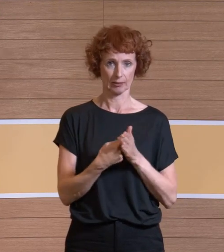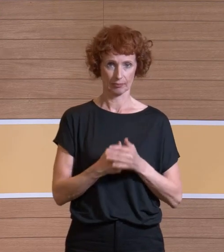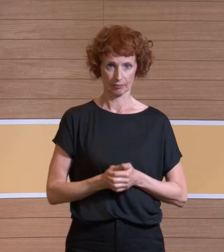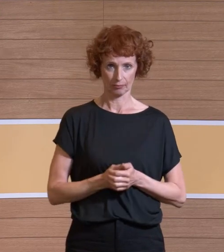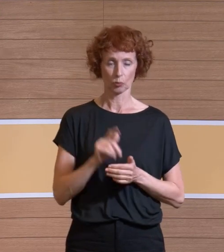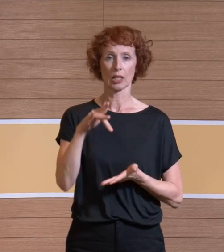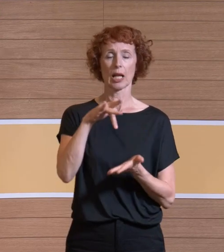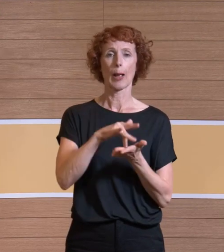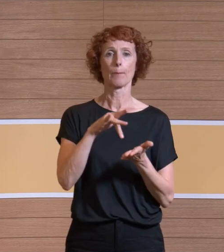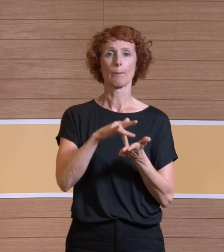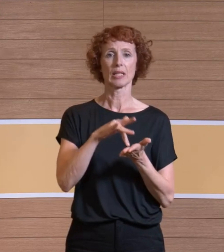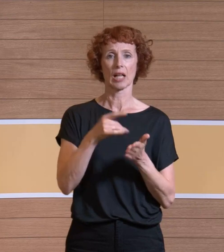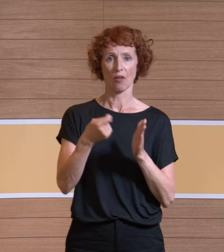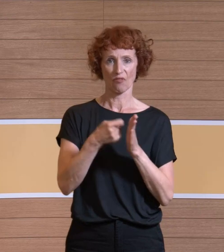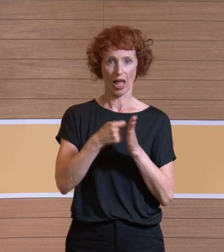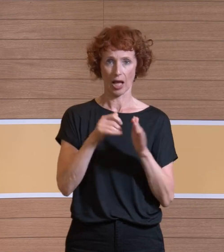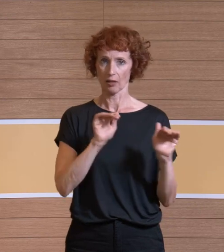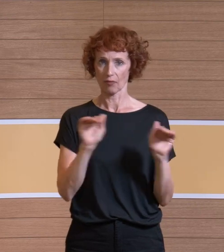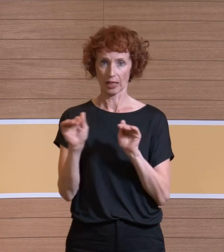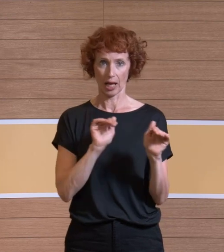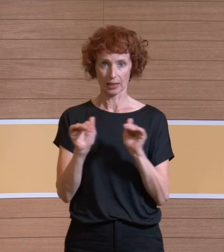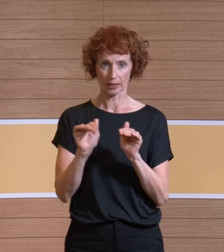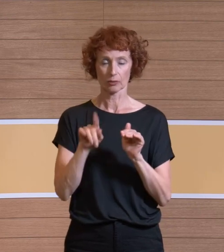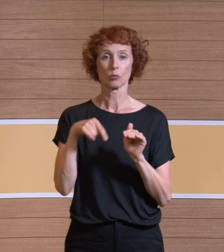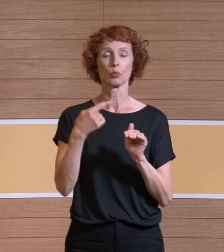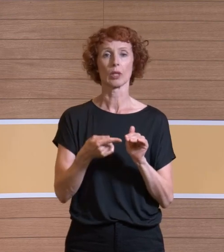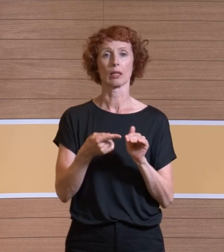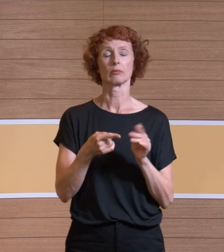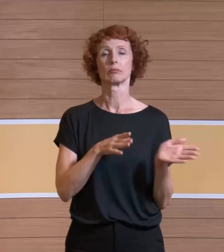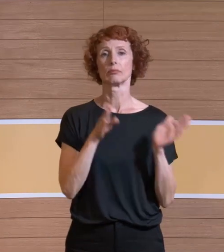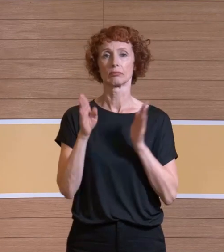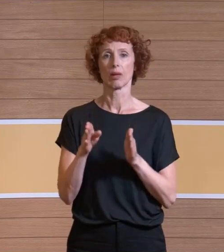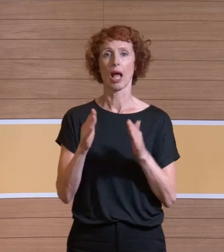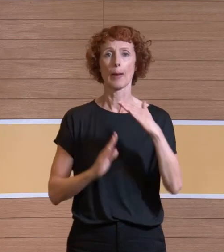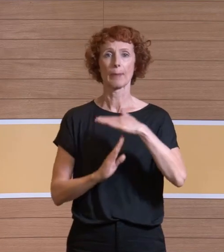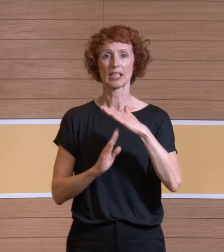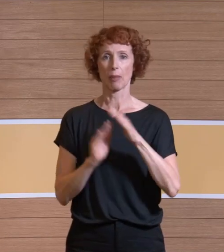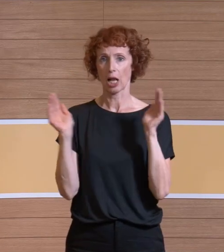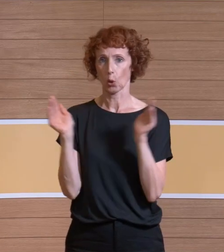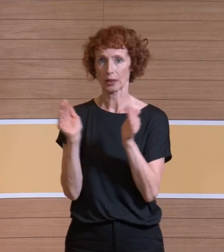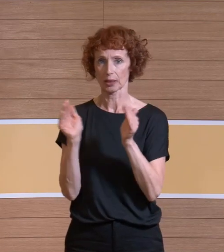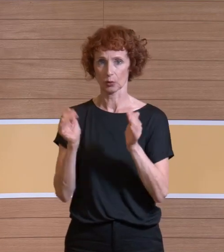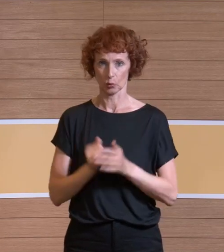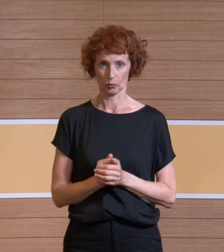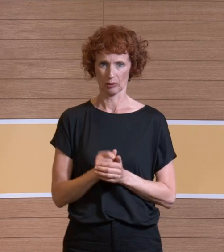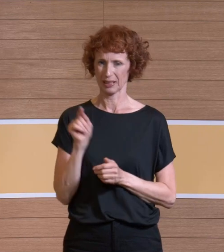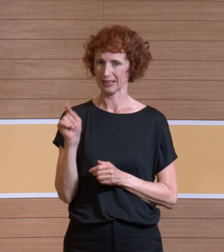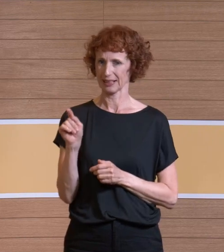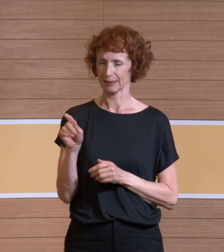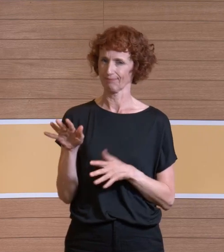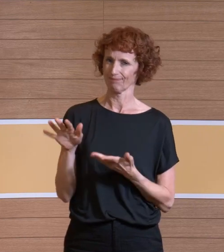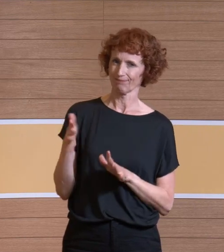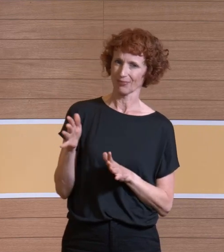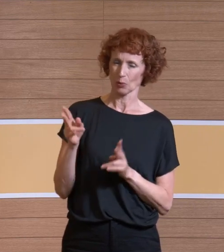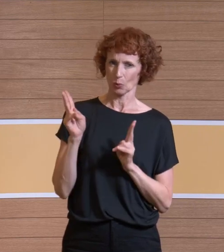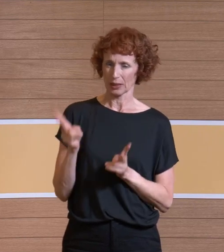den Mittelwert anschauen und die Maximalkonzentration. Weil aber die Maximalkonzentration nicht so aussagekräftig ist,